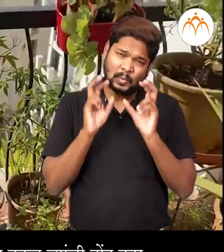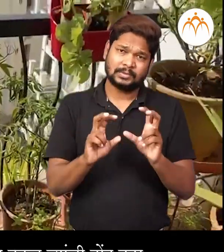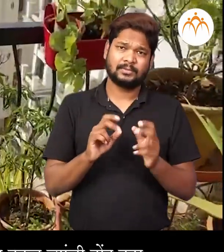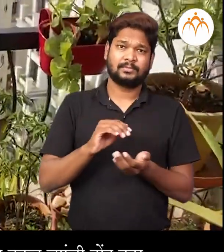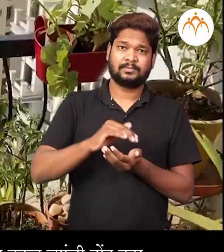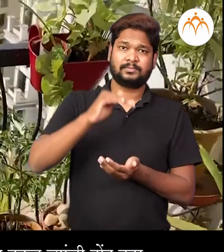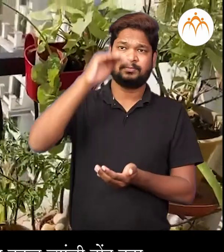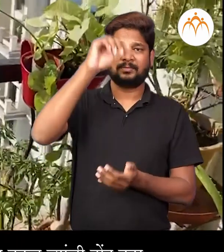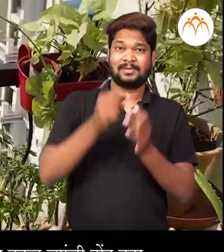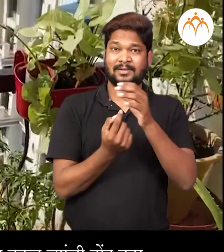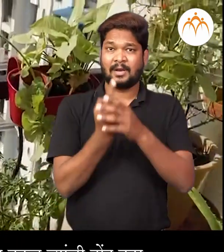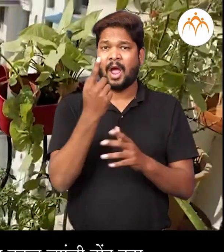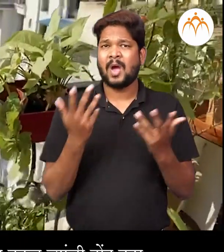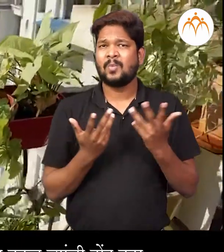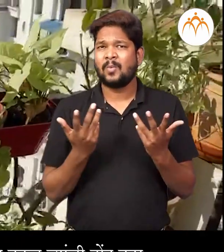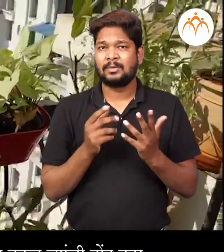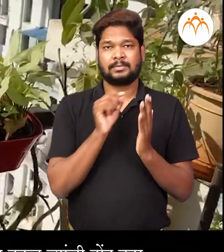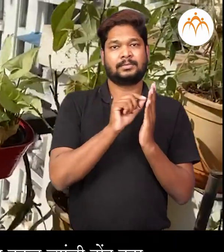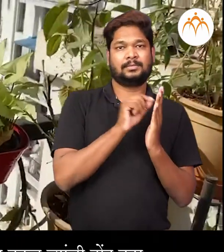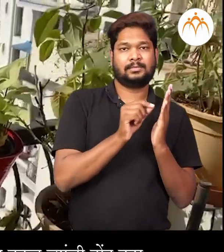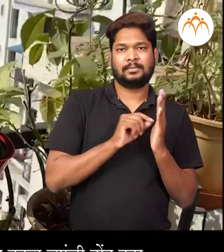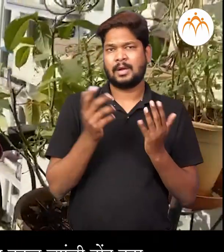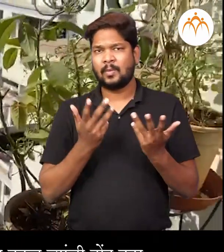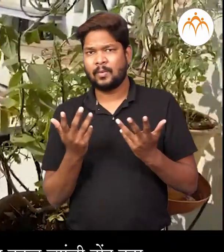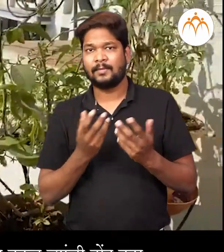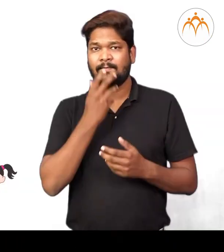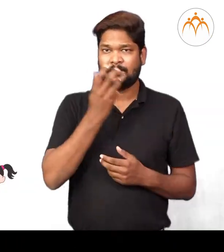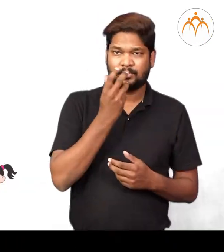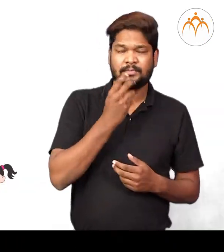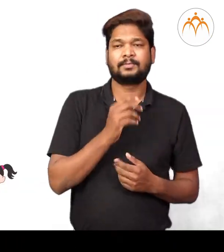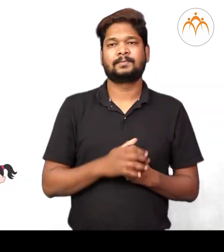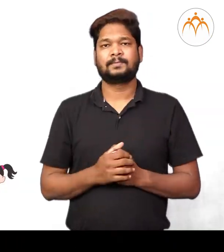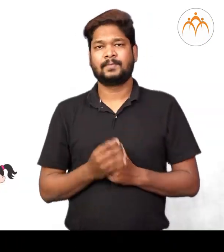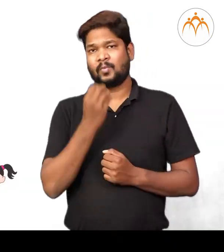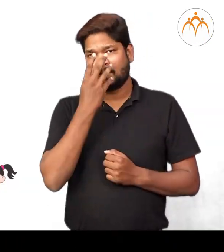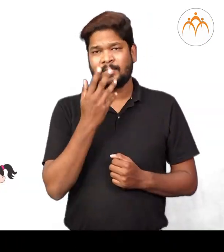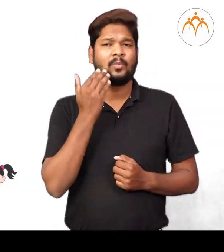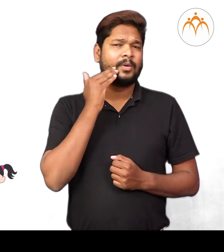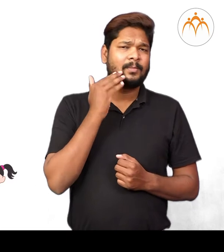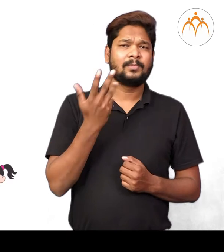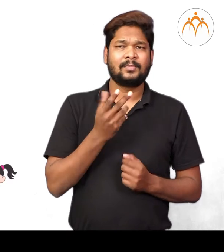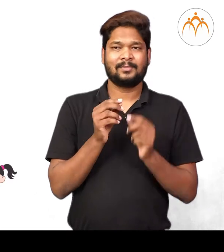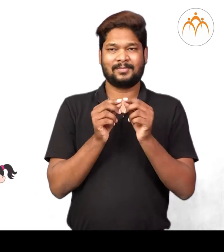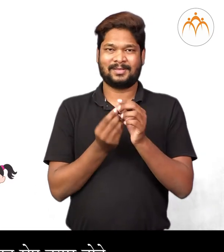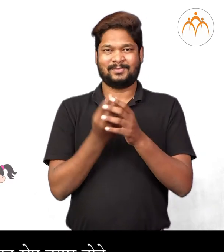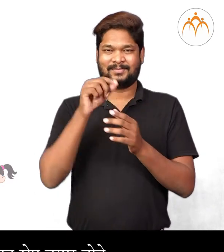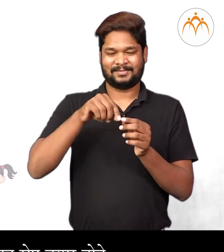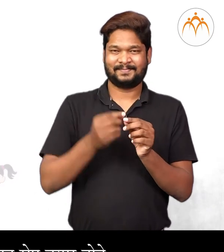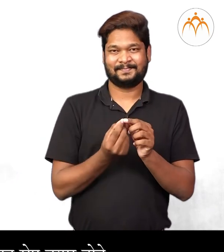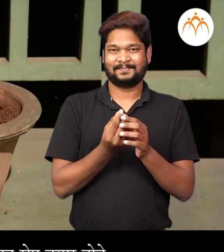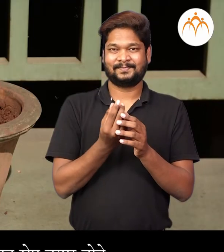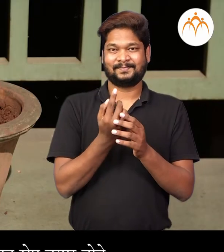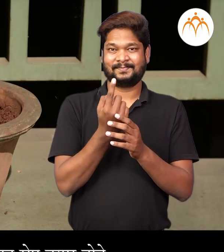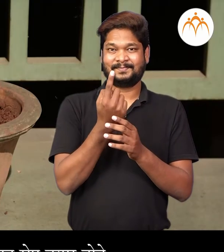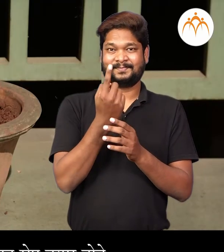जहाडानचा वाढ़ीचे निरिक्षन करून तेंची नोंद करा या जहाडानना फुल और फळ कदी येतात जेवहां